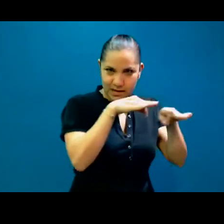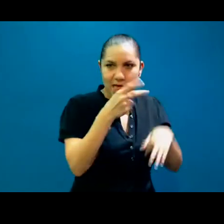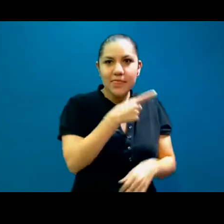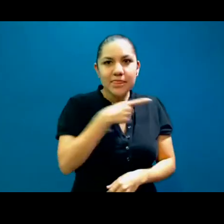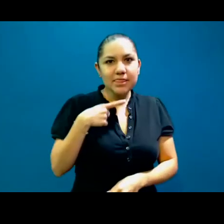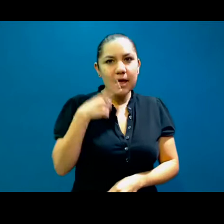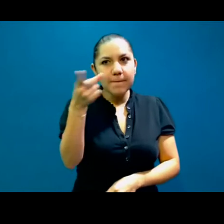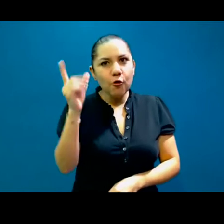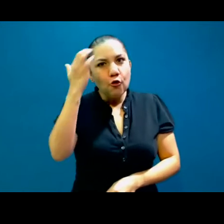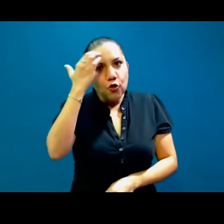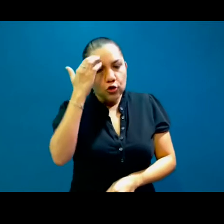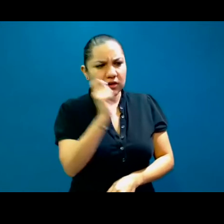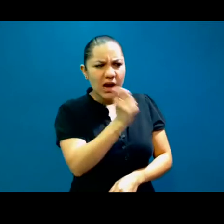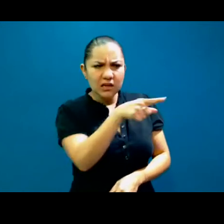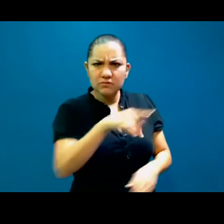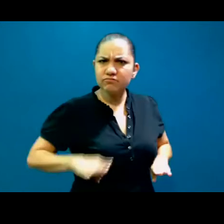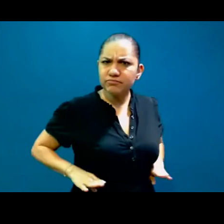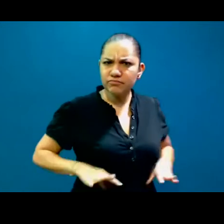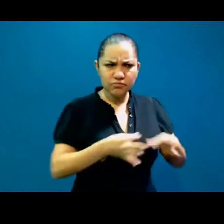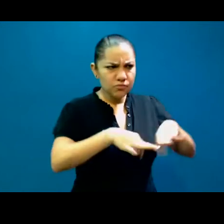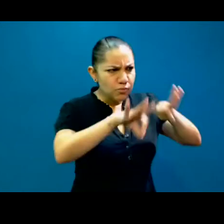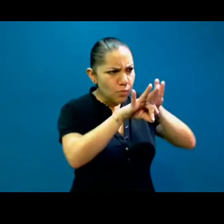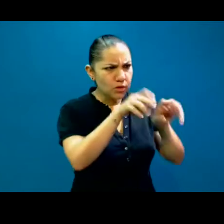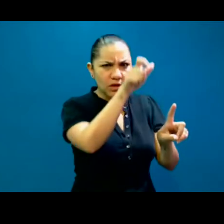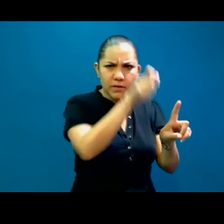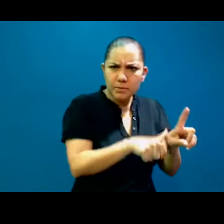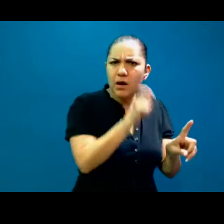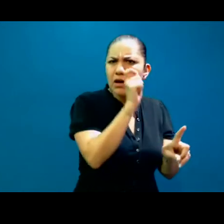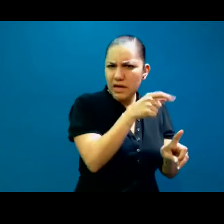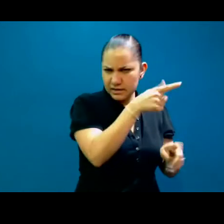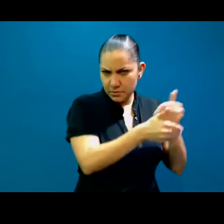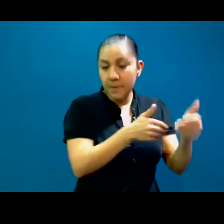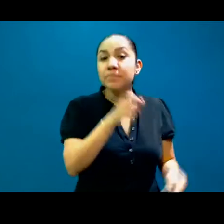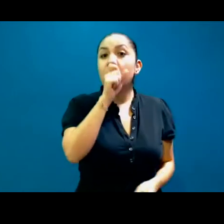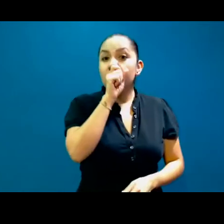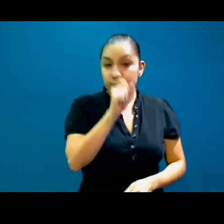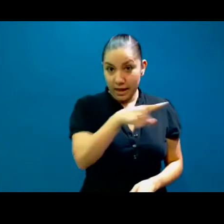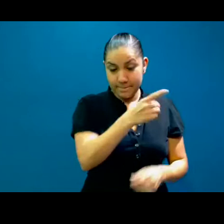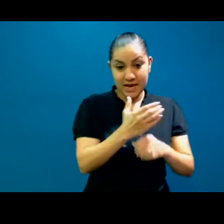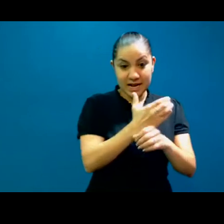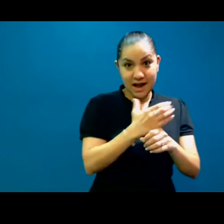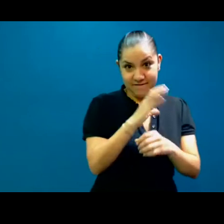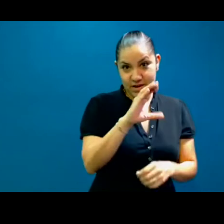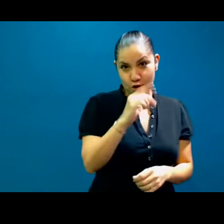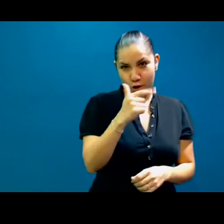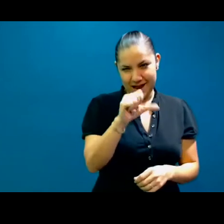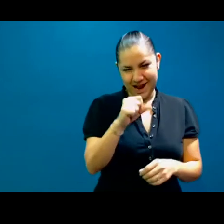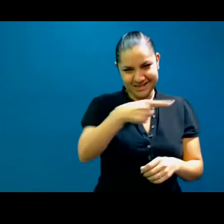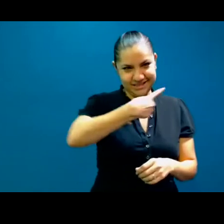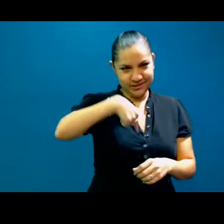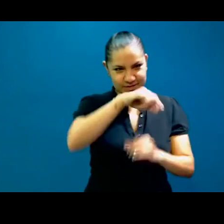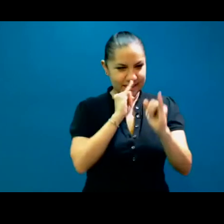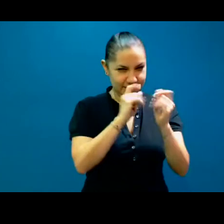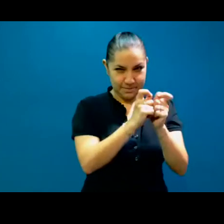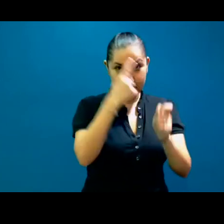Justo les voy adelantando que el café con colegas para agosto también pinta que va a estar muy, muy padre, porque va a estar con, bueno,